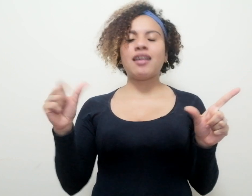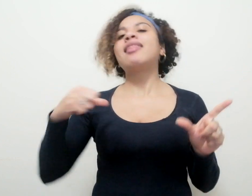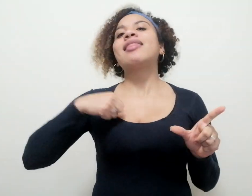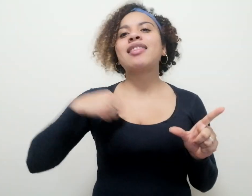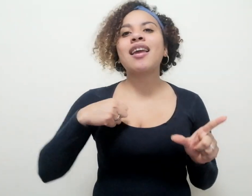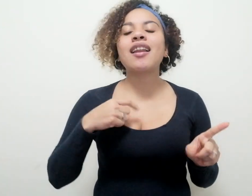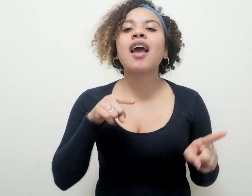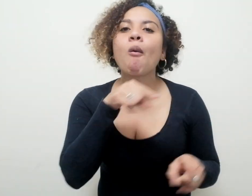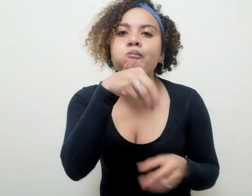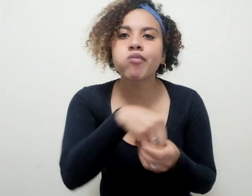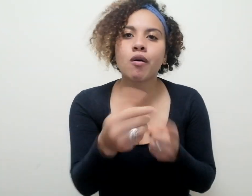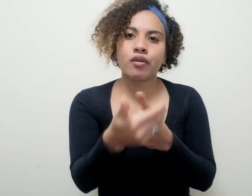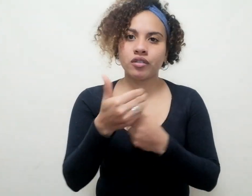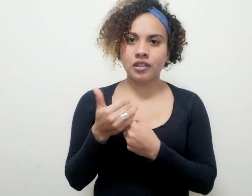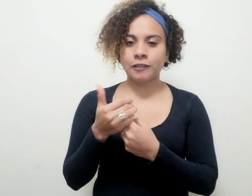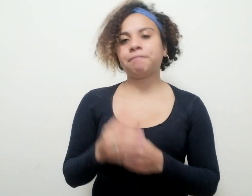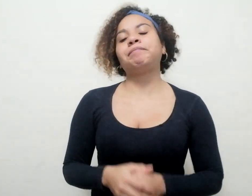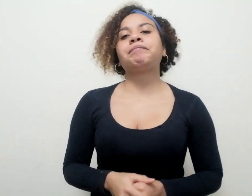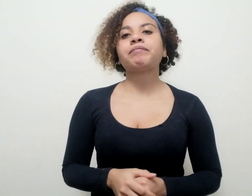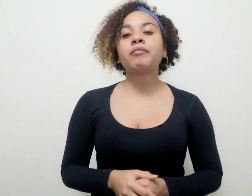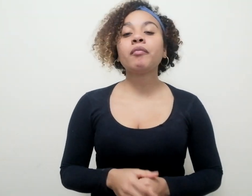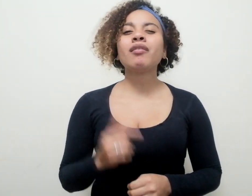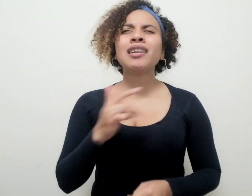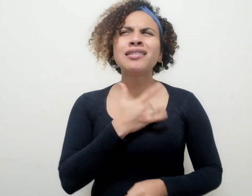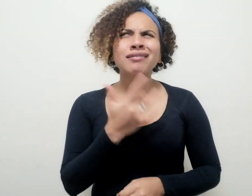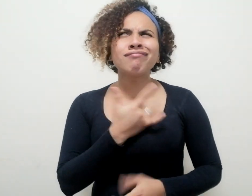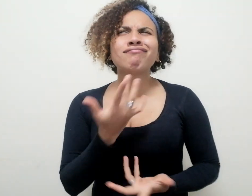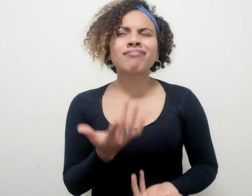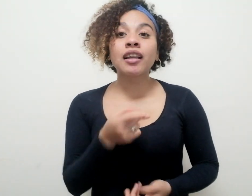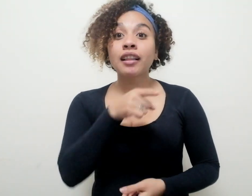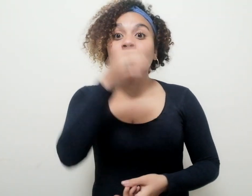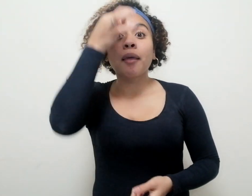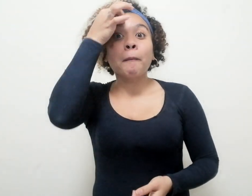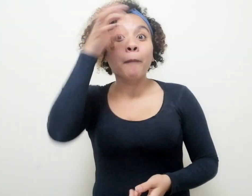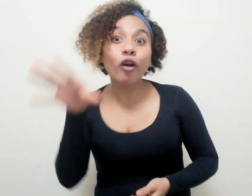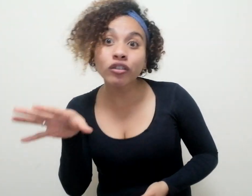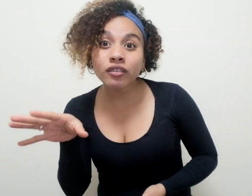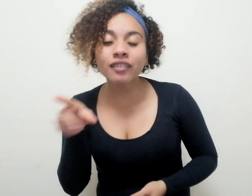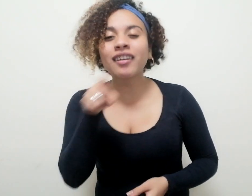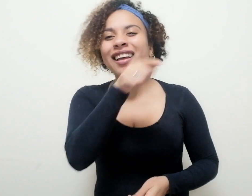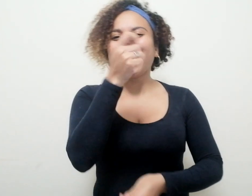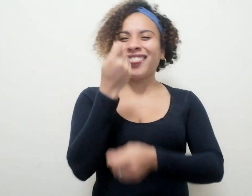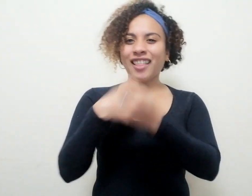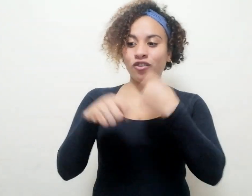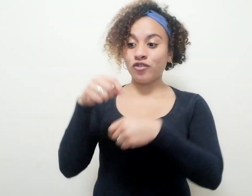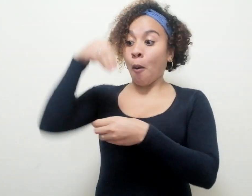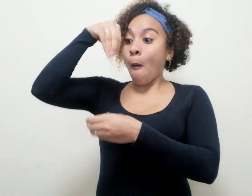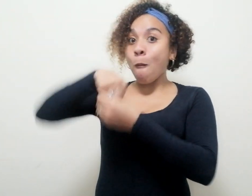la protección. C. Intuir que, tal vez, en la negociación social con lo